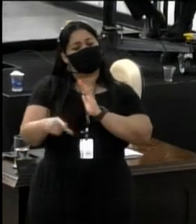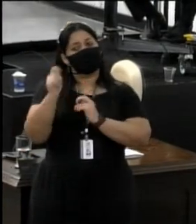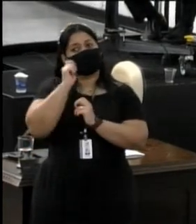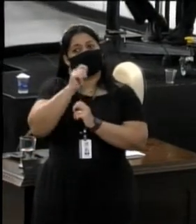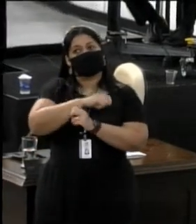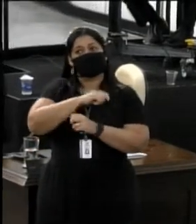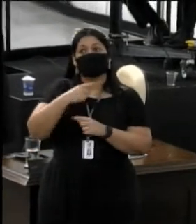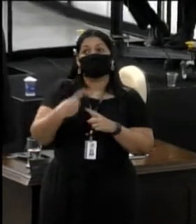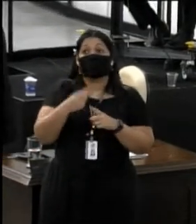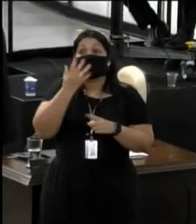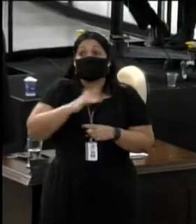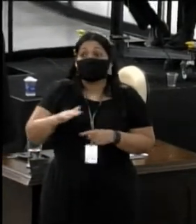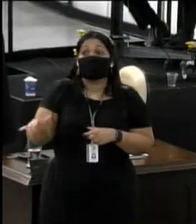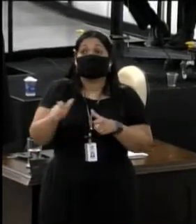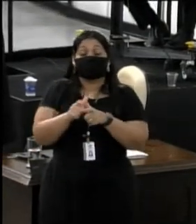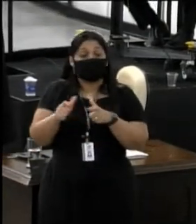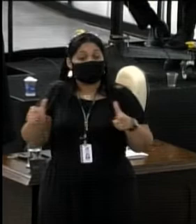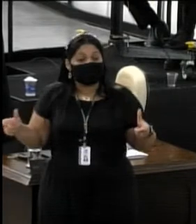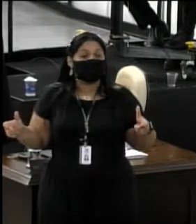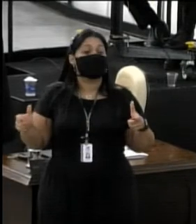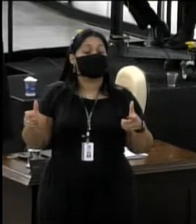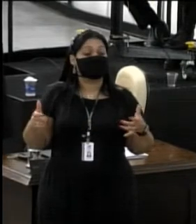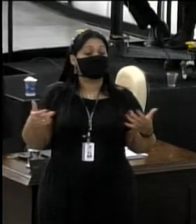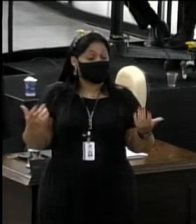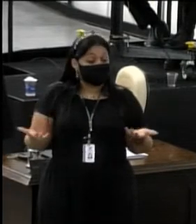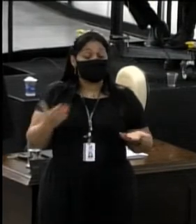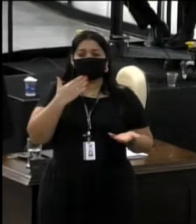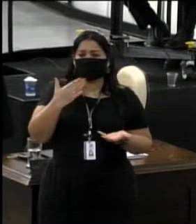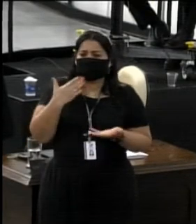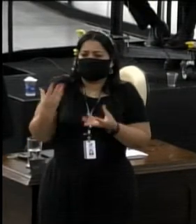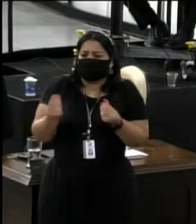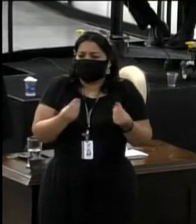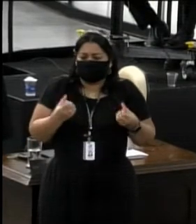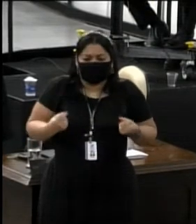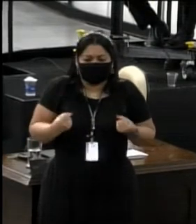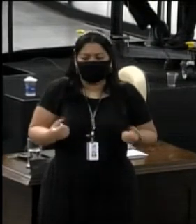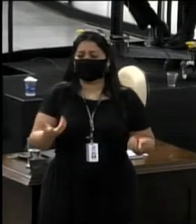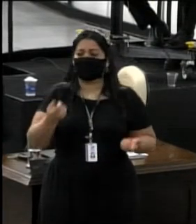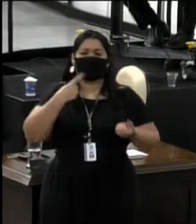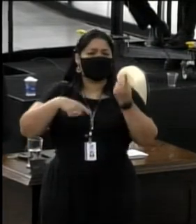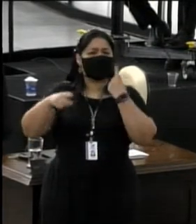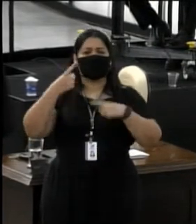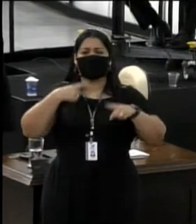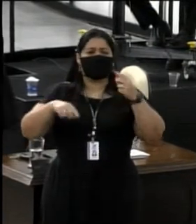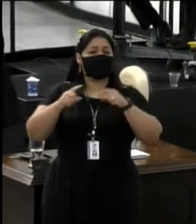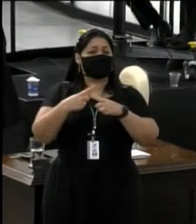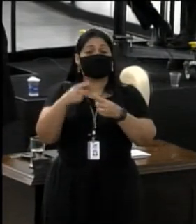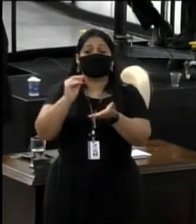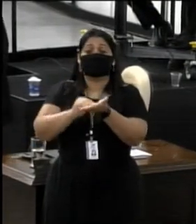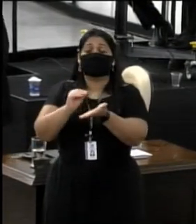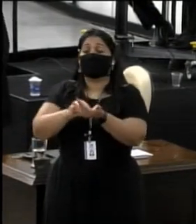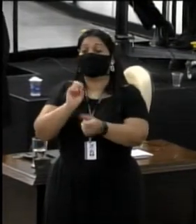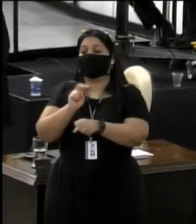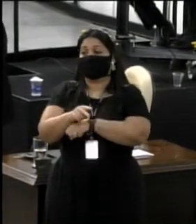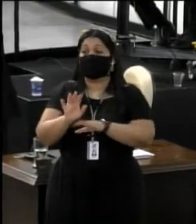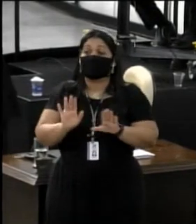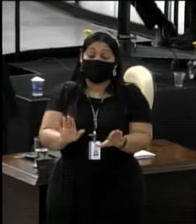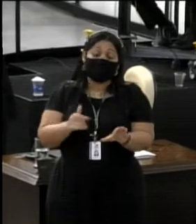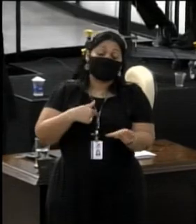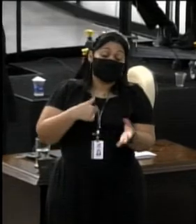porque as crianças estão aumentando cada dia a mais, e a demanda é muito grande, e a reclamação é muito grande, por falta de vaga, mas